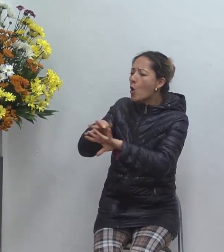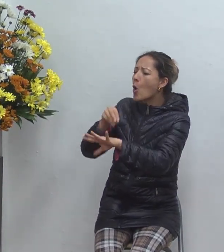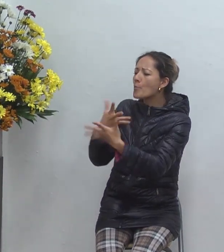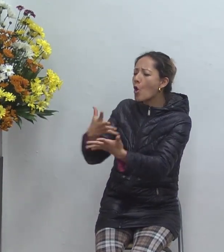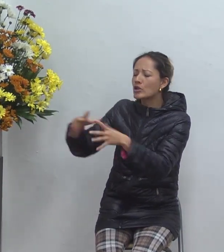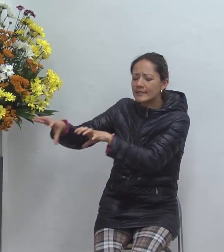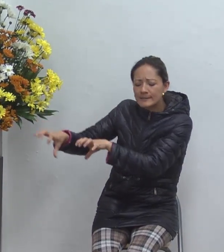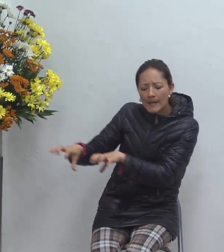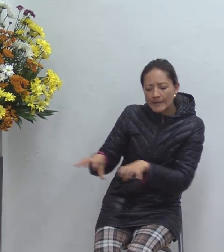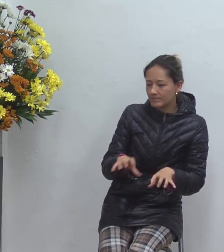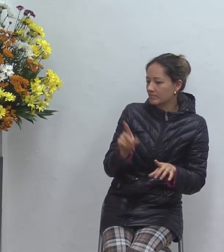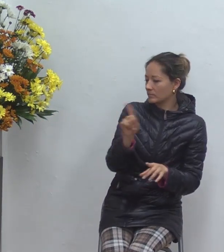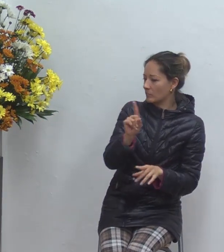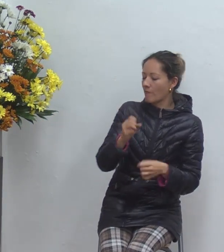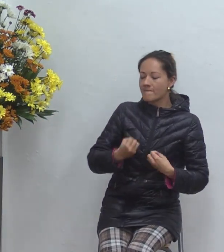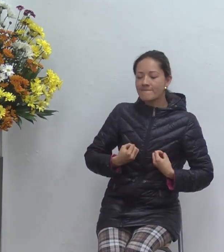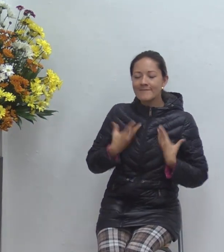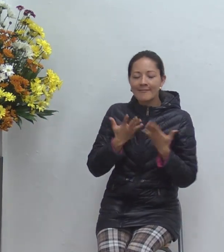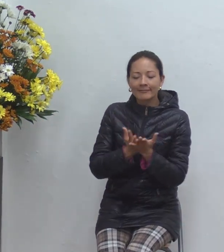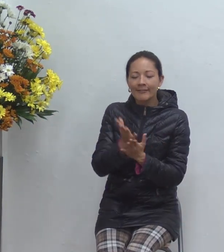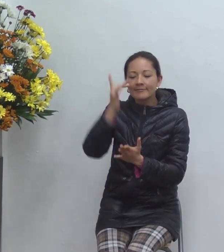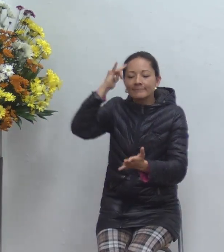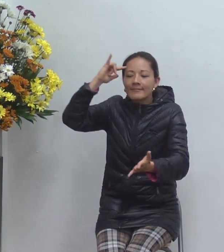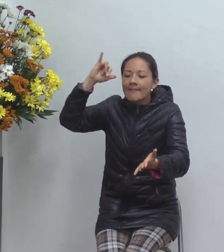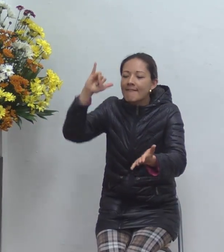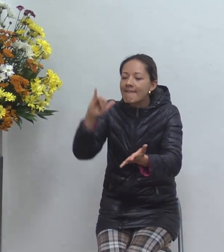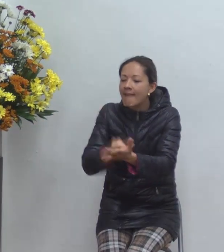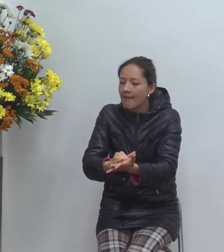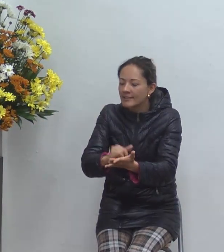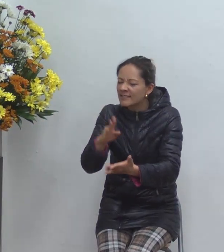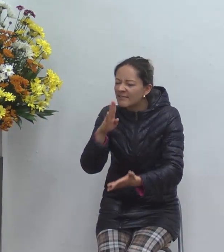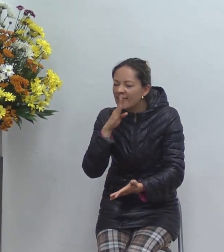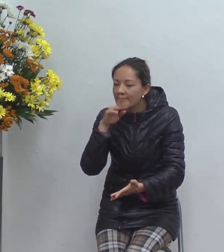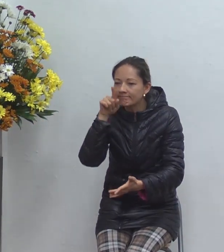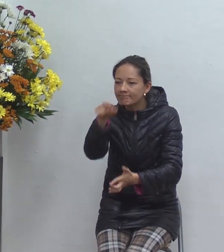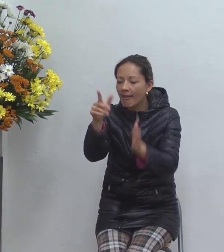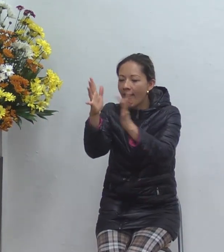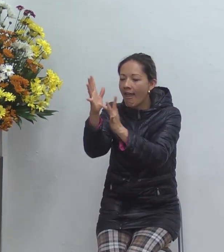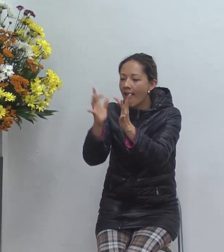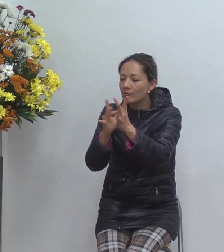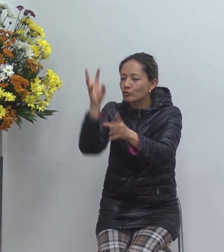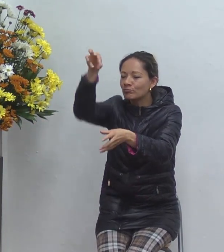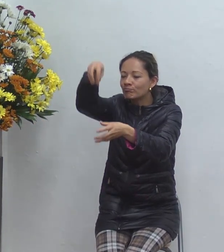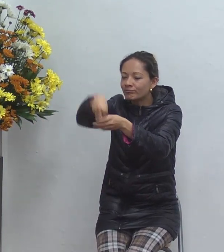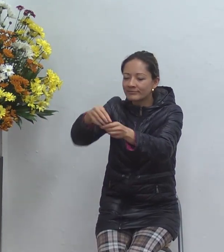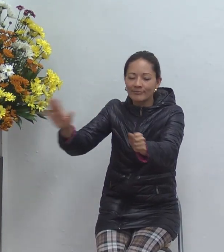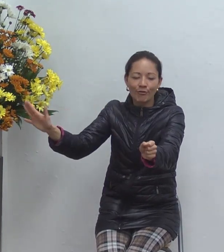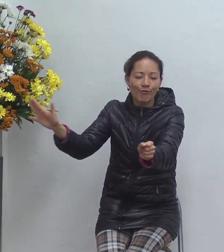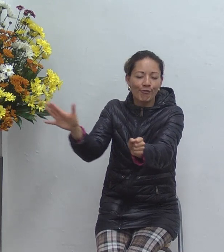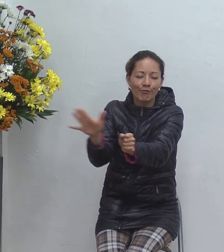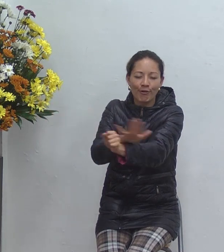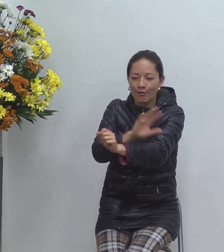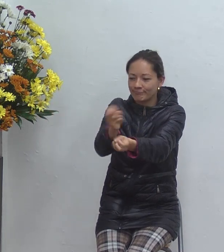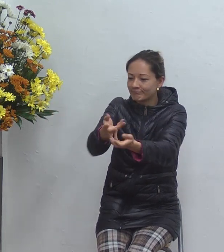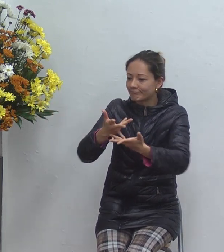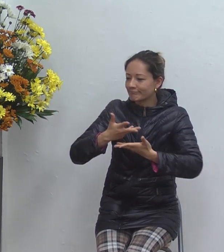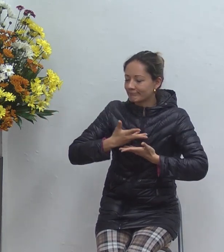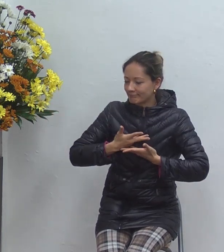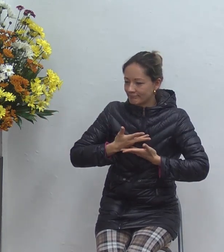que la vida eterna es creer que en Jesús están todas las cosas y dice Jesús de mí dan testimonio quien las